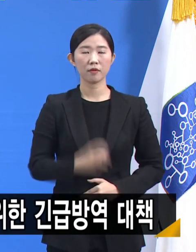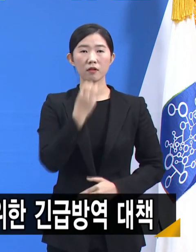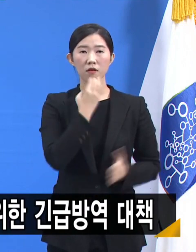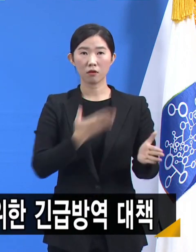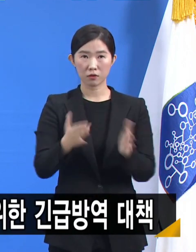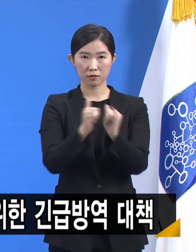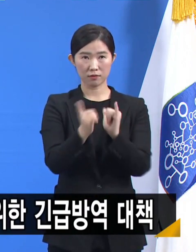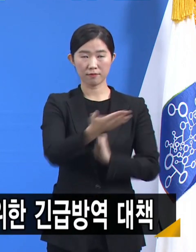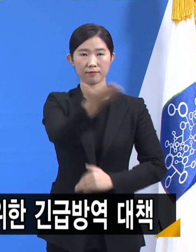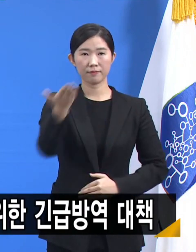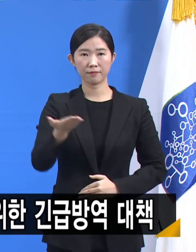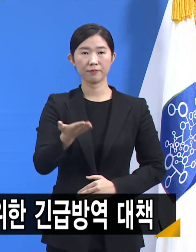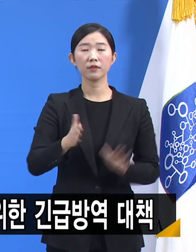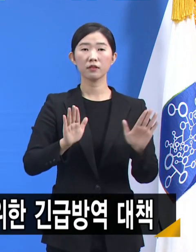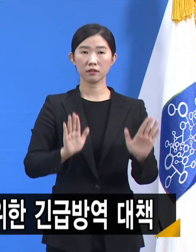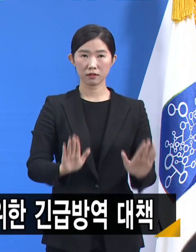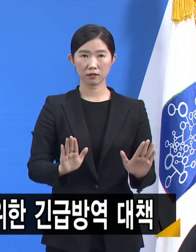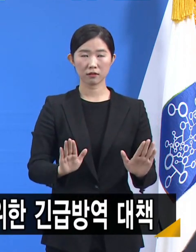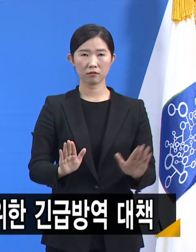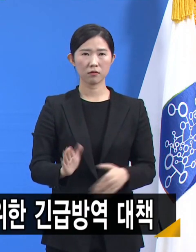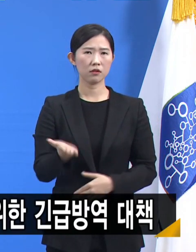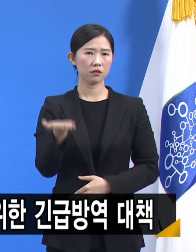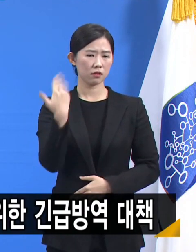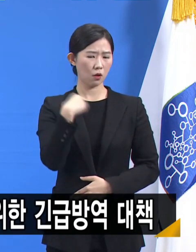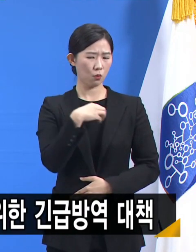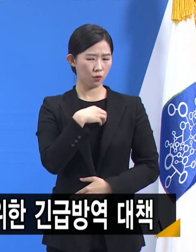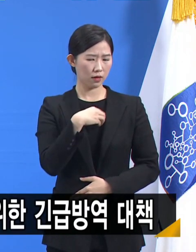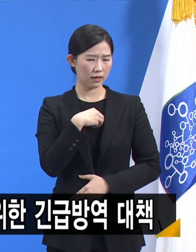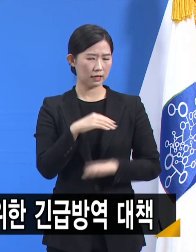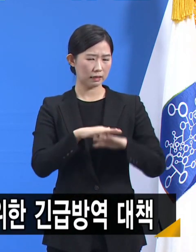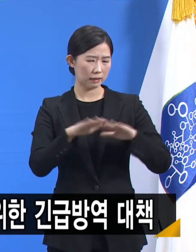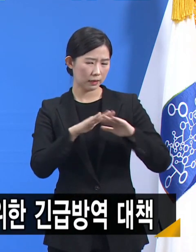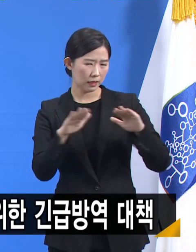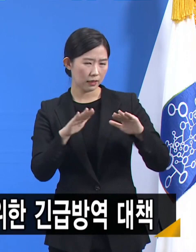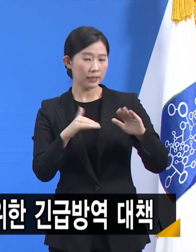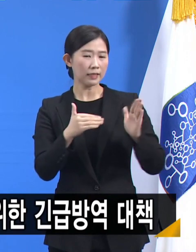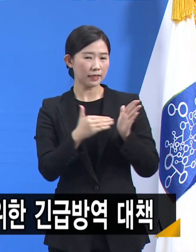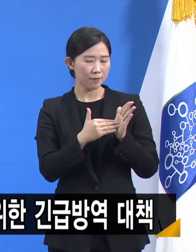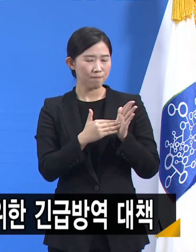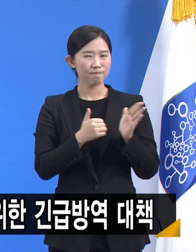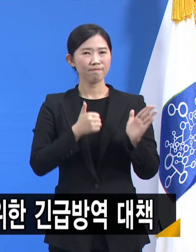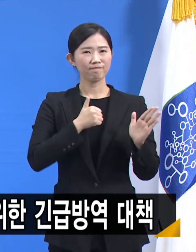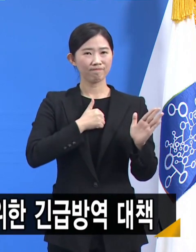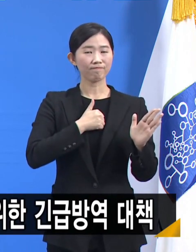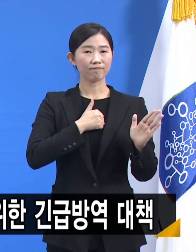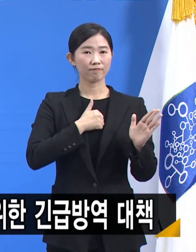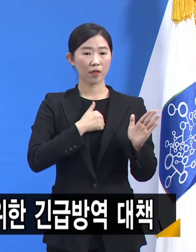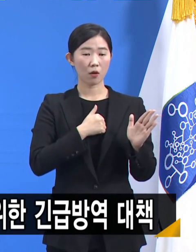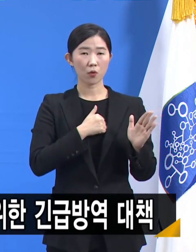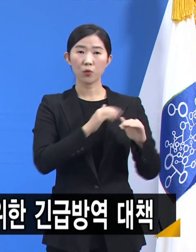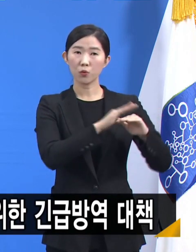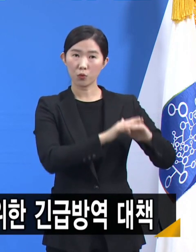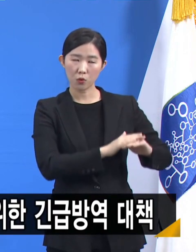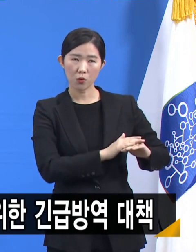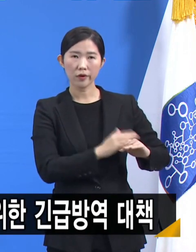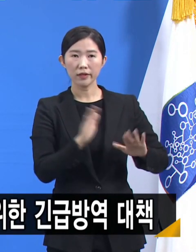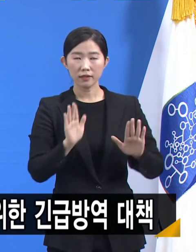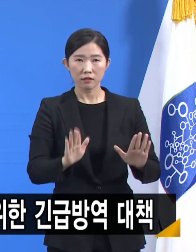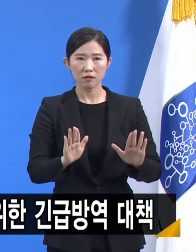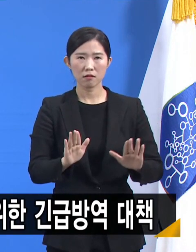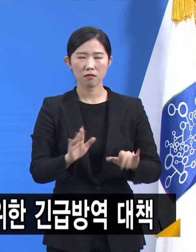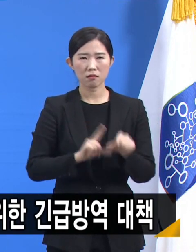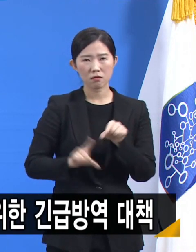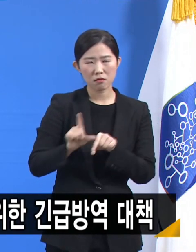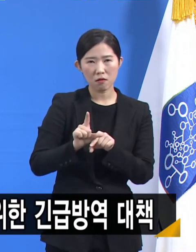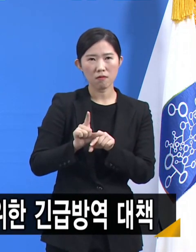지금은 지난 위기를 극복해낸 자부심은 간직하되 더 큰 각오와 결심으로 새로운